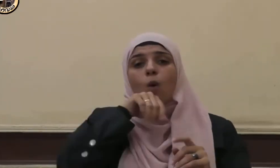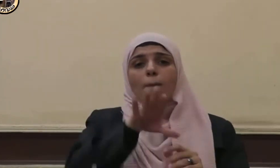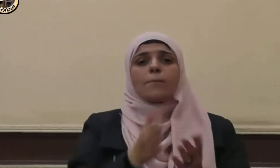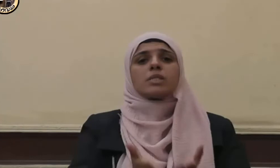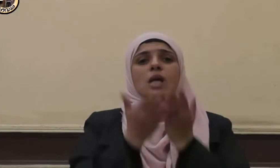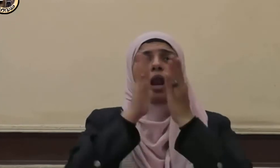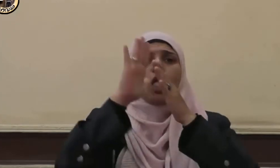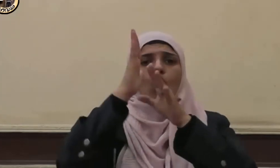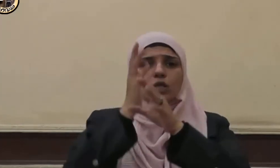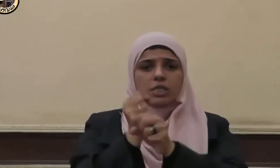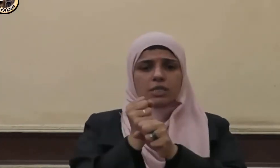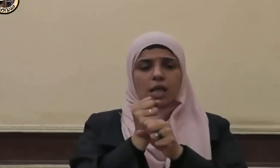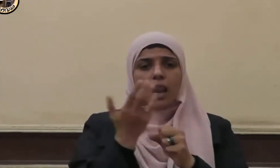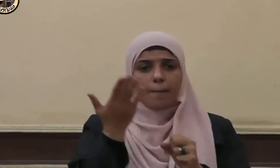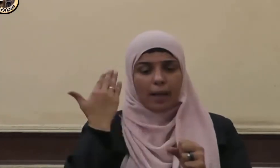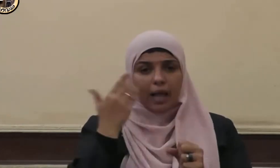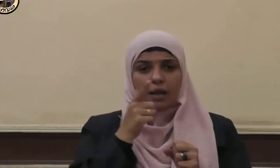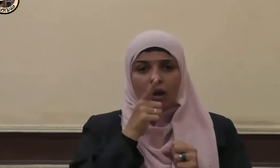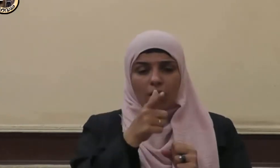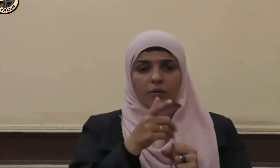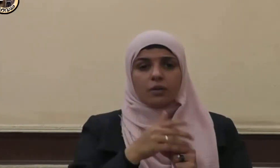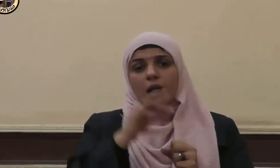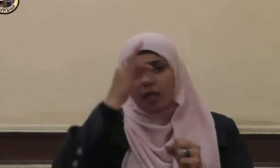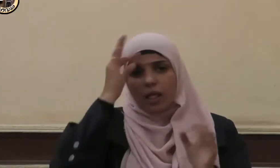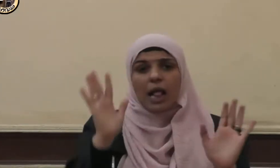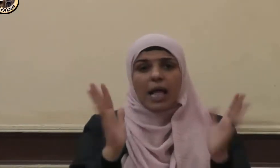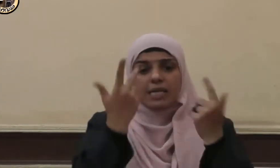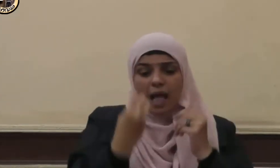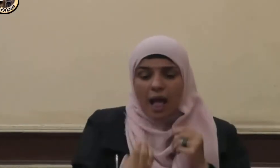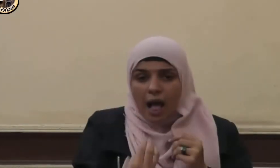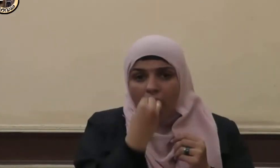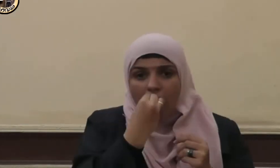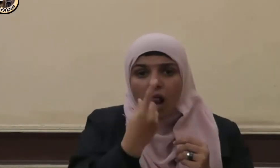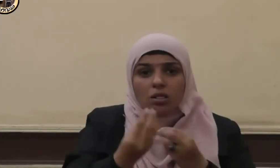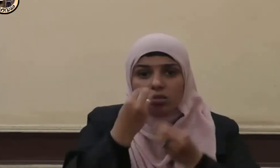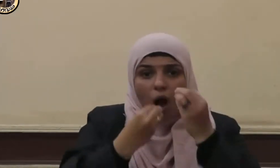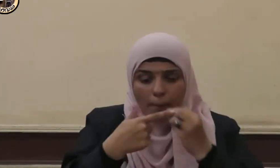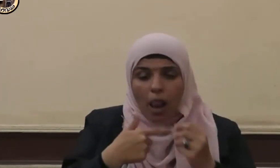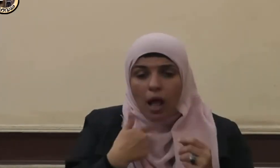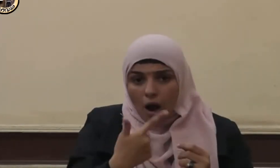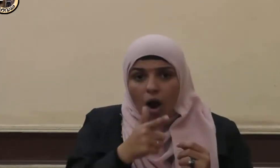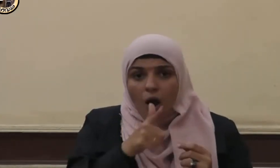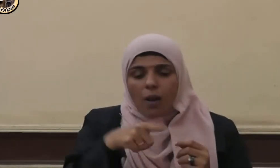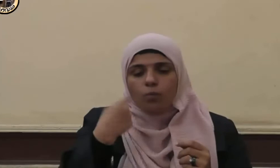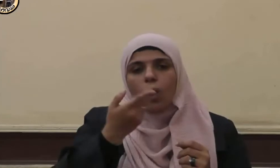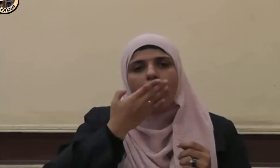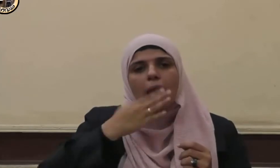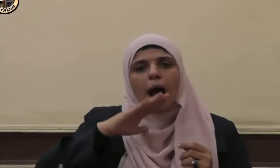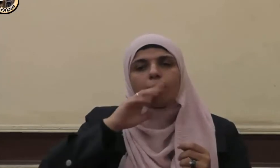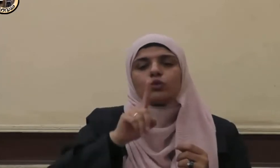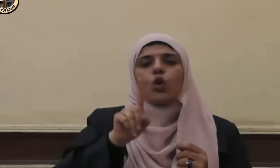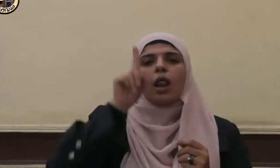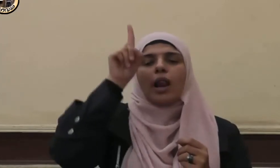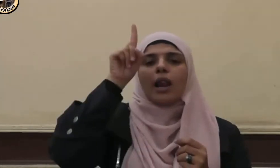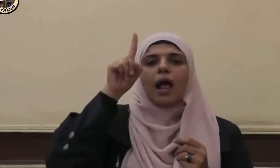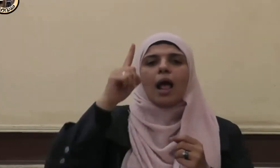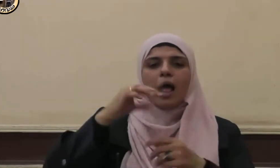الله عليه وسلم إذا أكل طعاما قال الحمد لله الذي أطعمنا